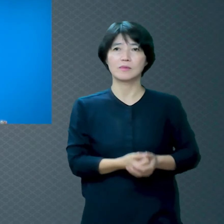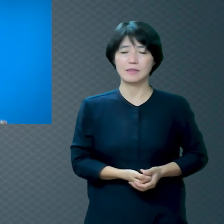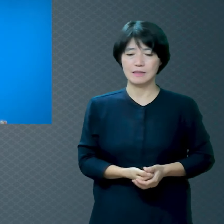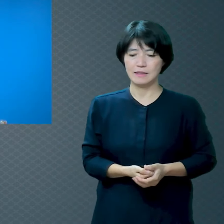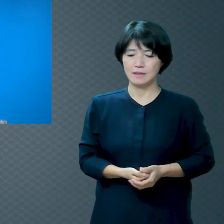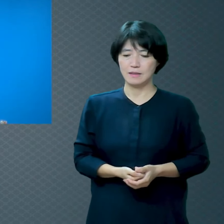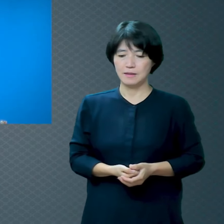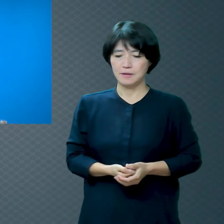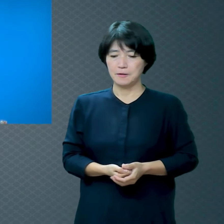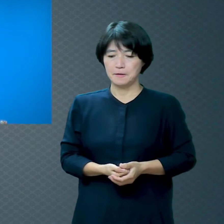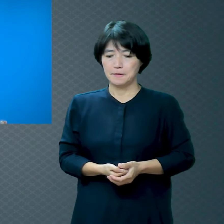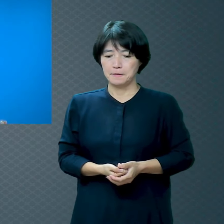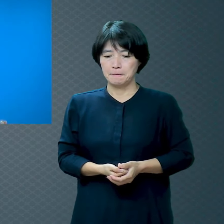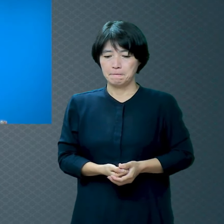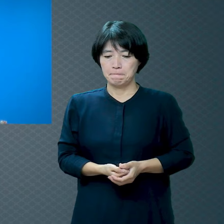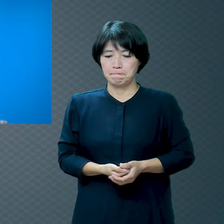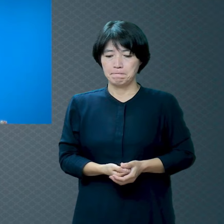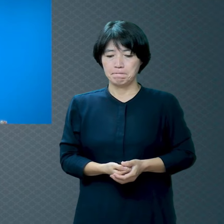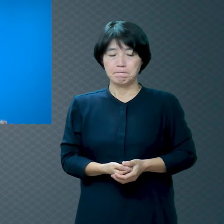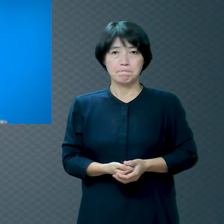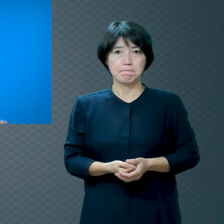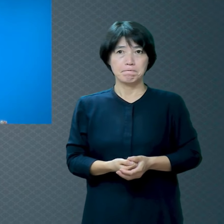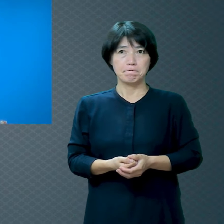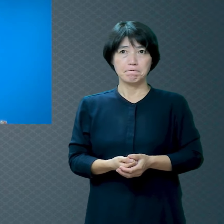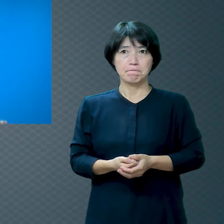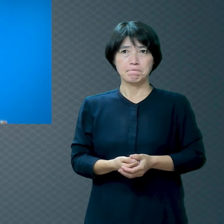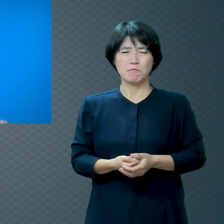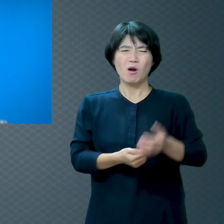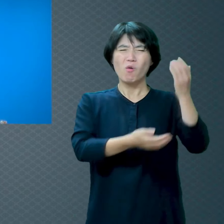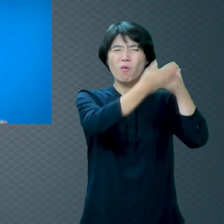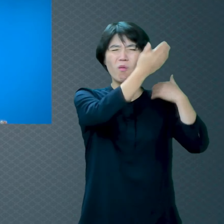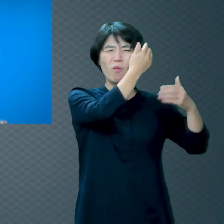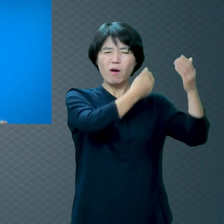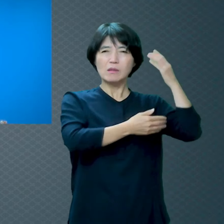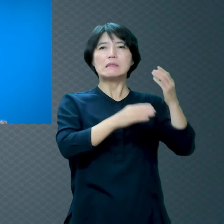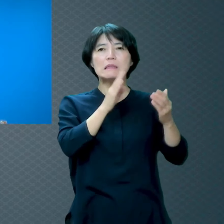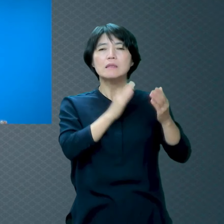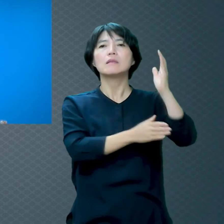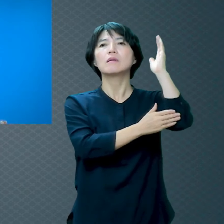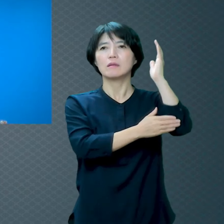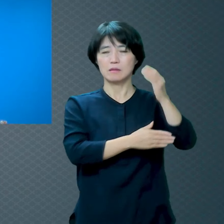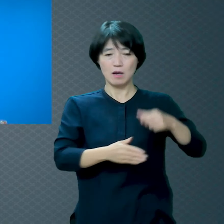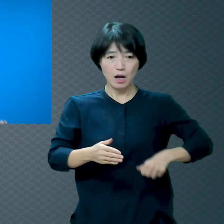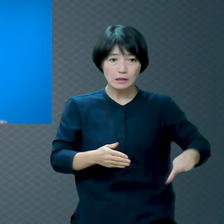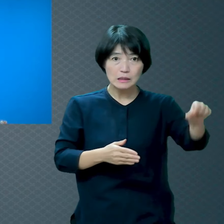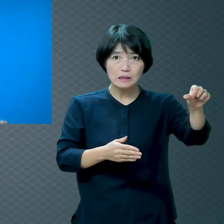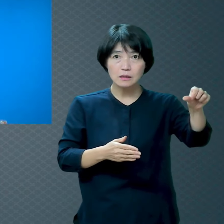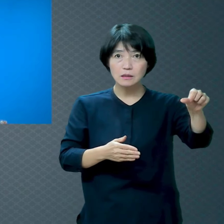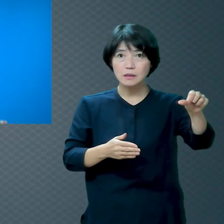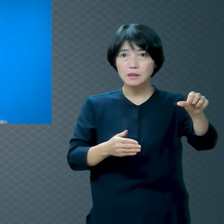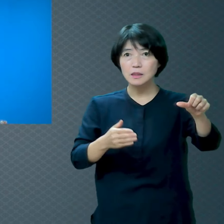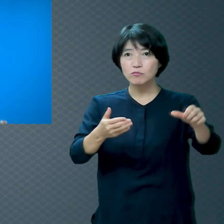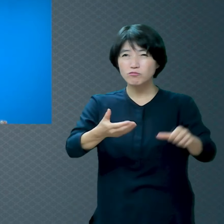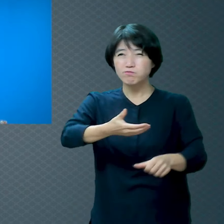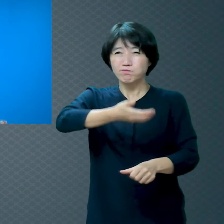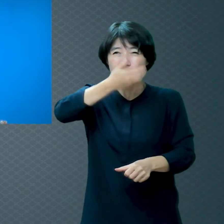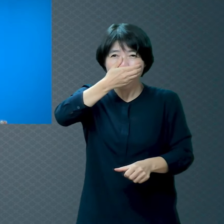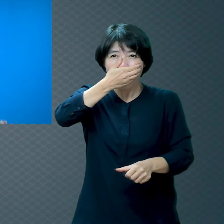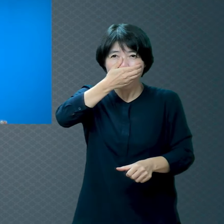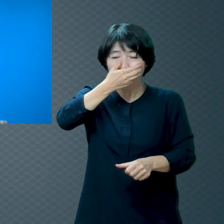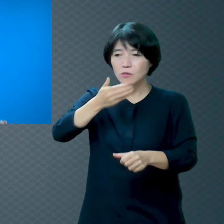강도짓을 했는데 하필이면 자기 집을 들어갔어요 이 정신나간 놈이